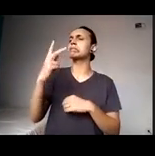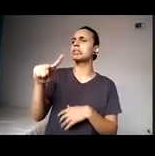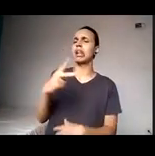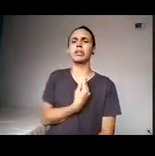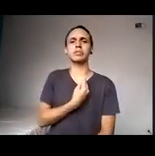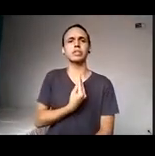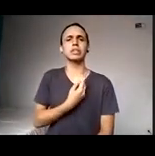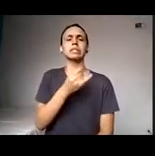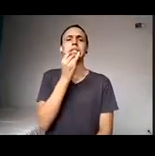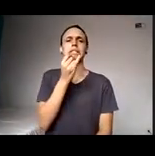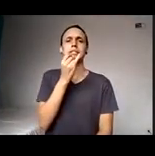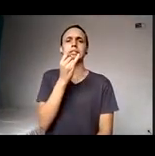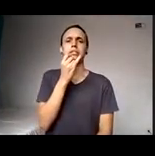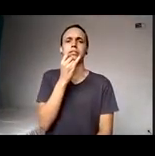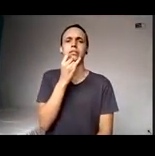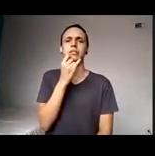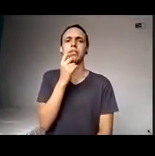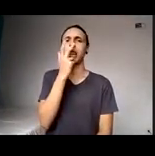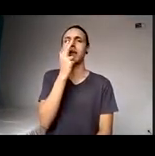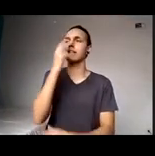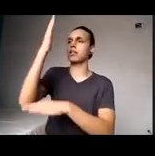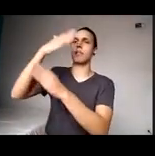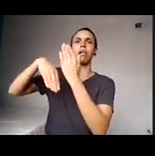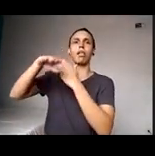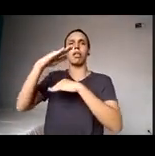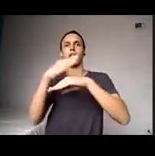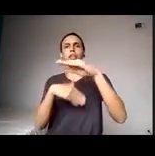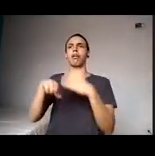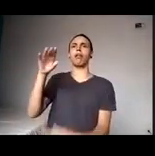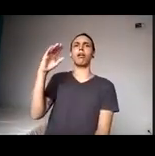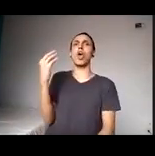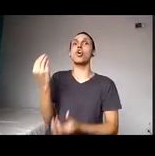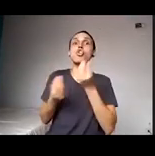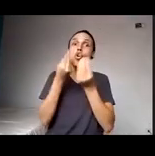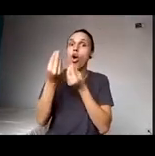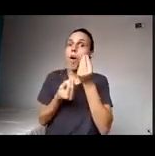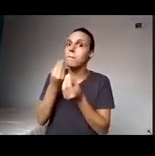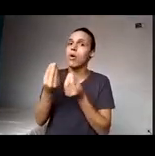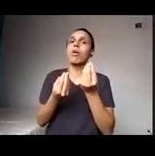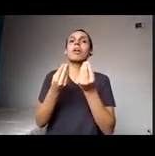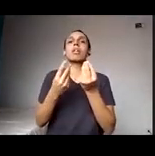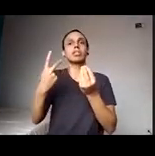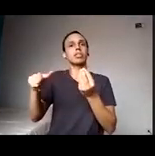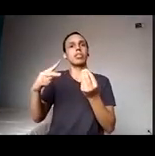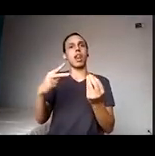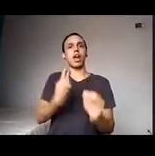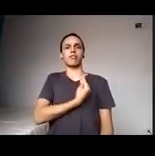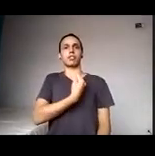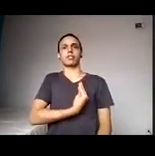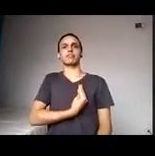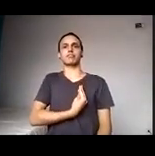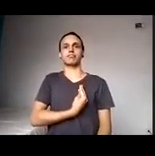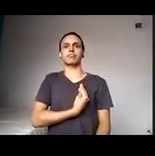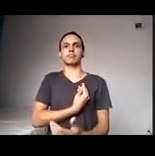a pessoa vai se deficientizando mais de acordo com as condições sociais que ela tem e com acesso aos